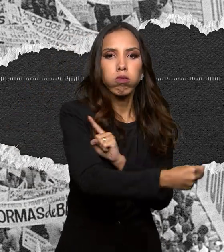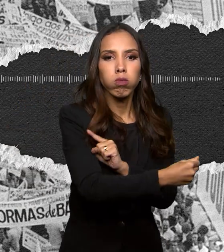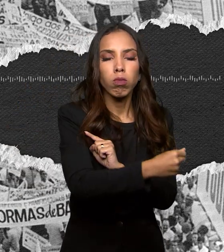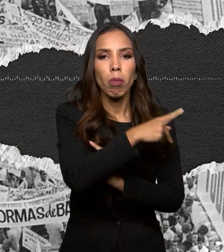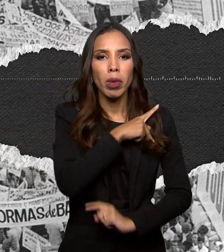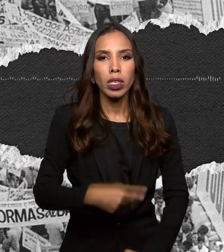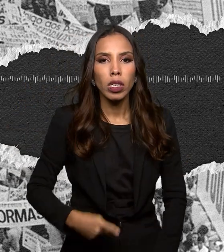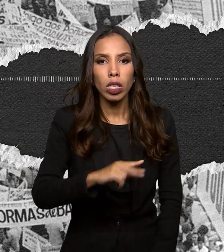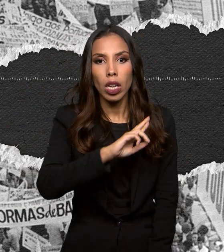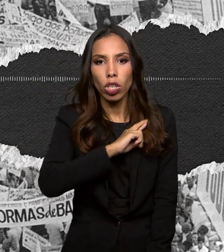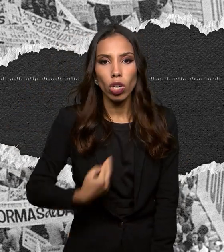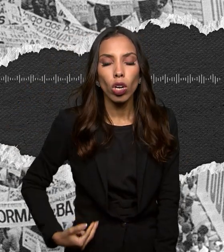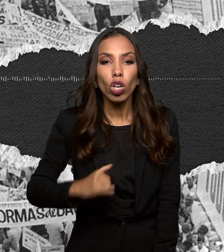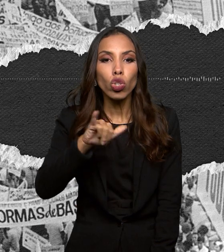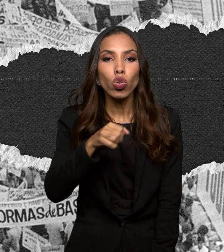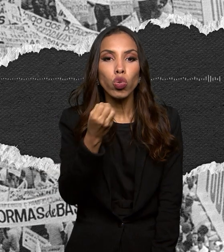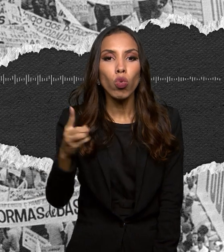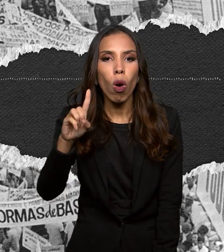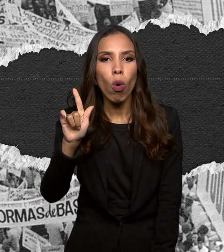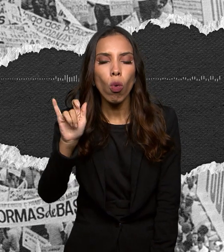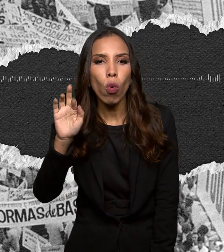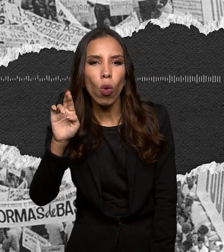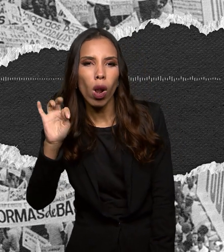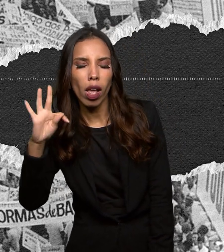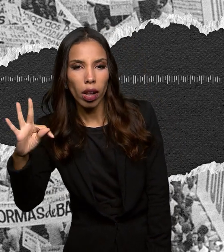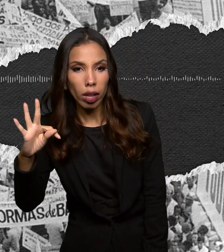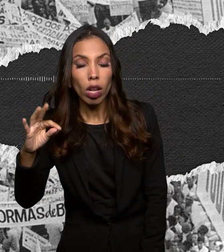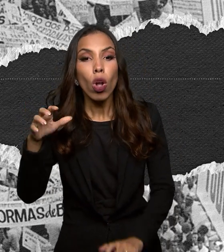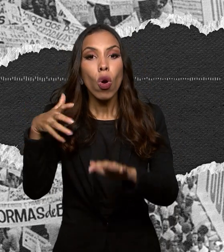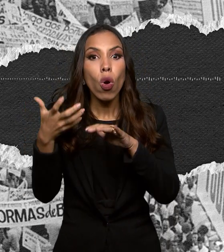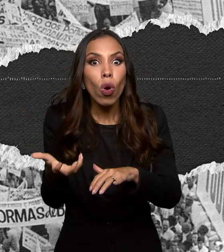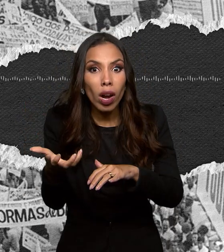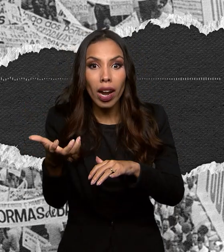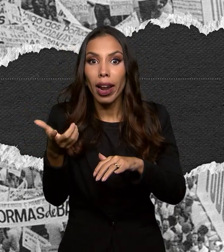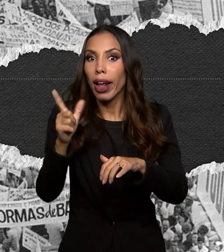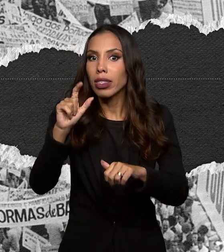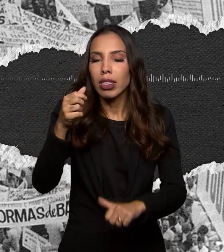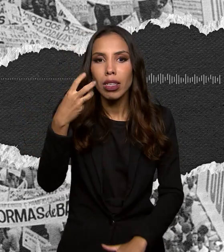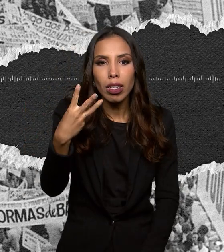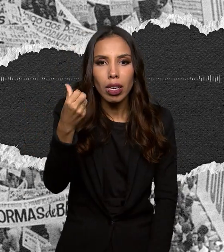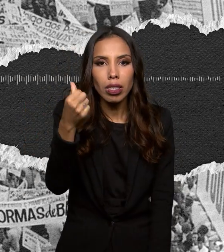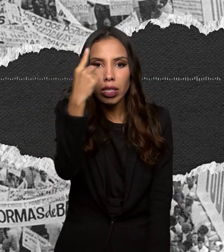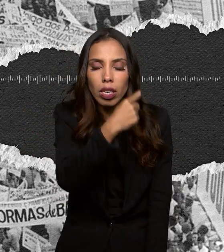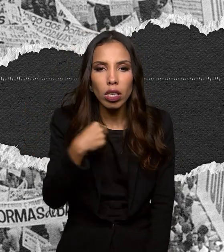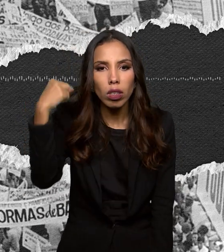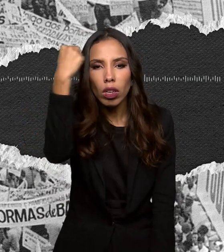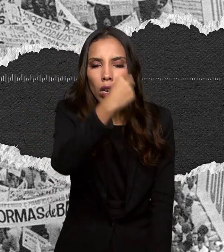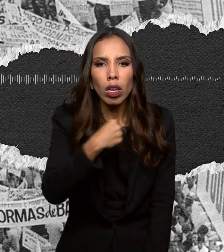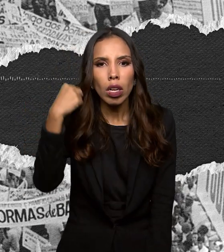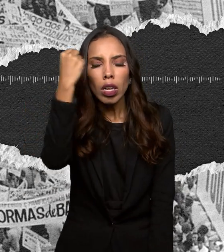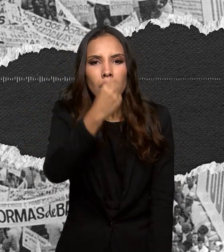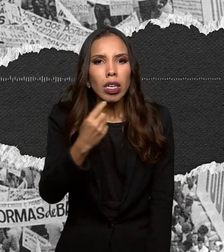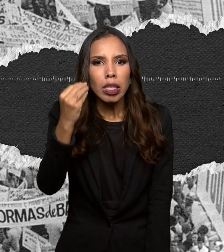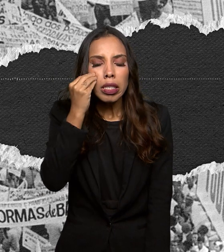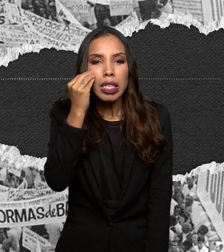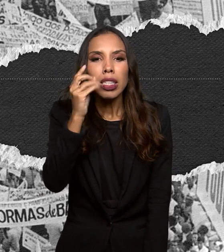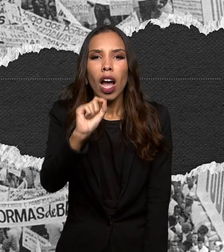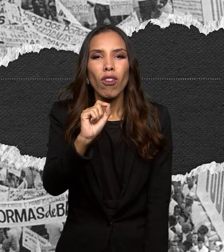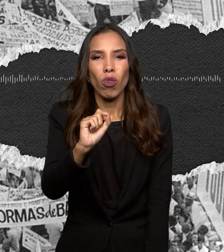sessão no Congresso Nacional, pouco mais de 36 horas depois do levante, tentava dar um ar de ilegalidade ao golpe. Como